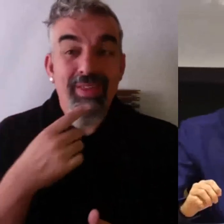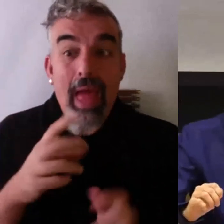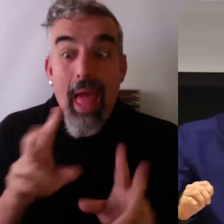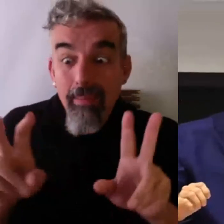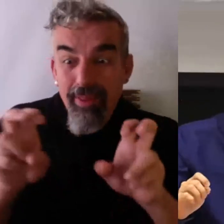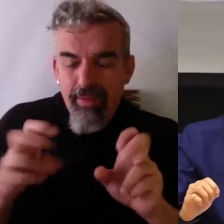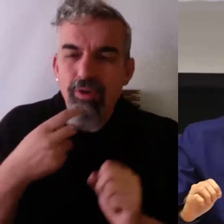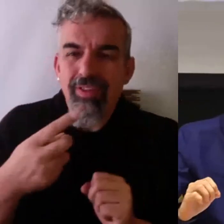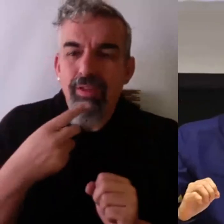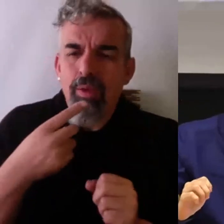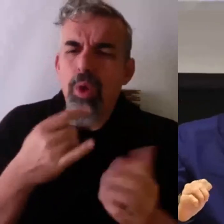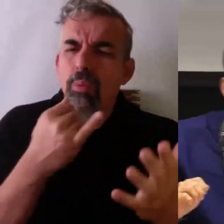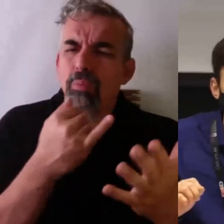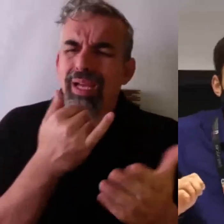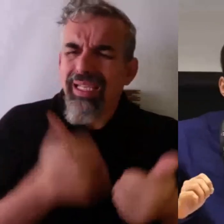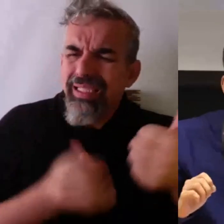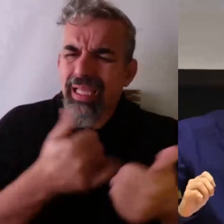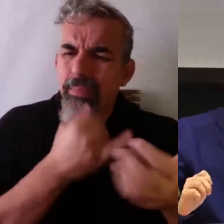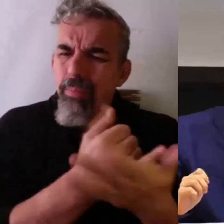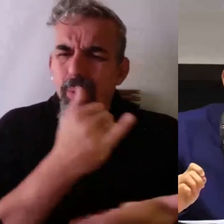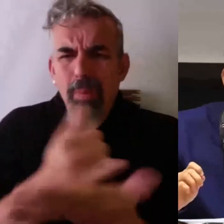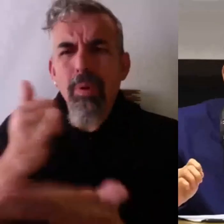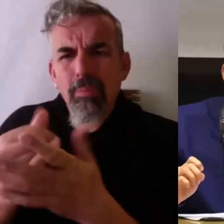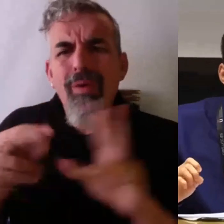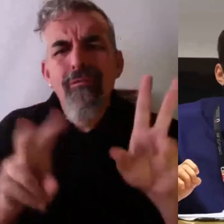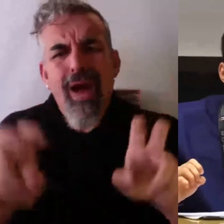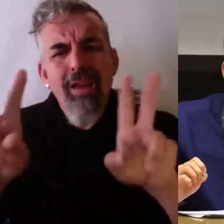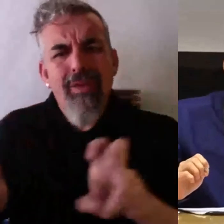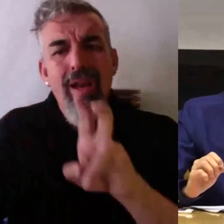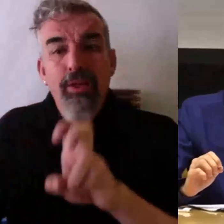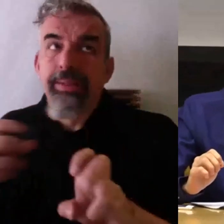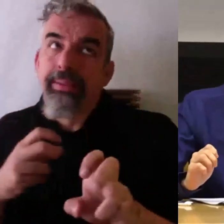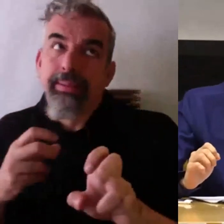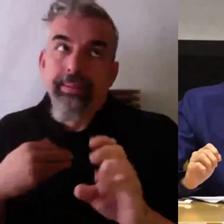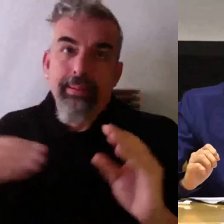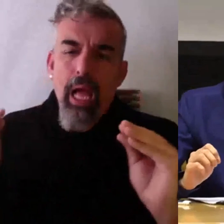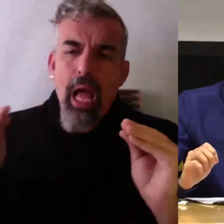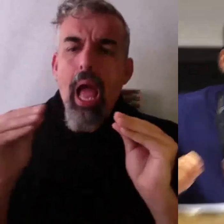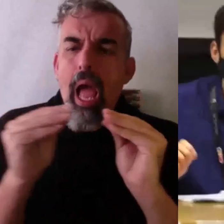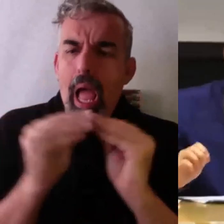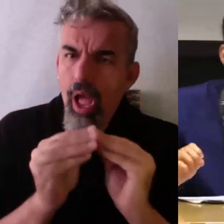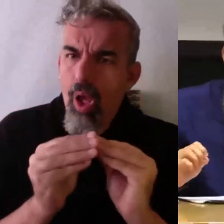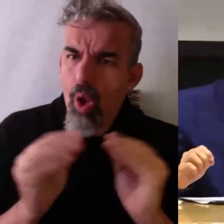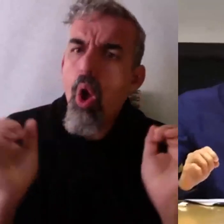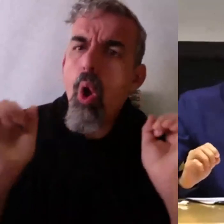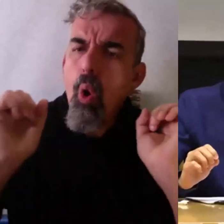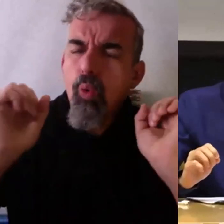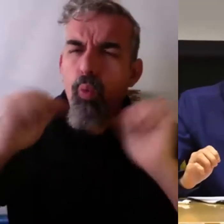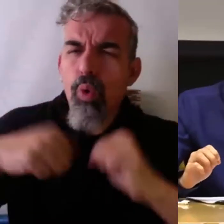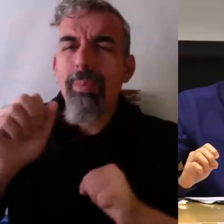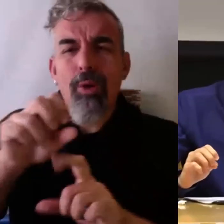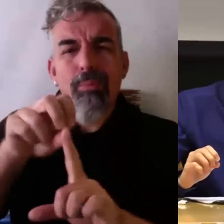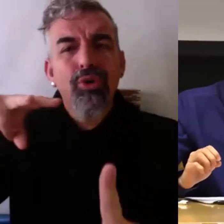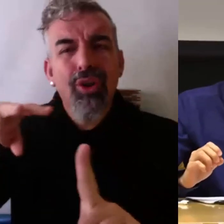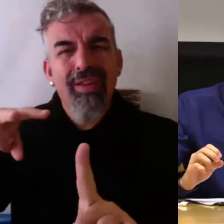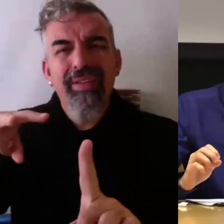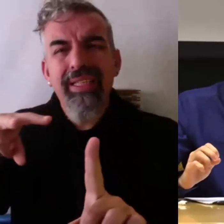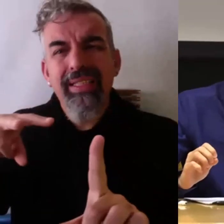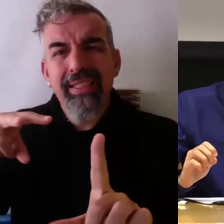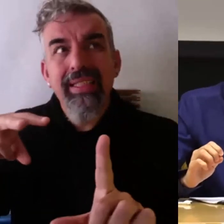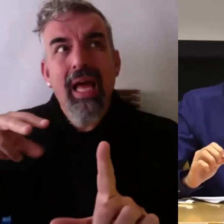todas las pruebas son válidas y en cierto modo estoy de acuerdo pero tienen que estar enfocadas de la manera adecuada y